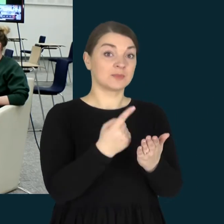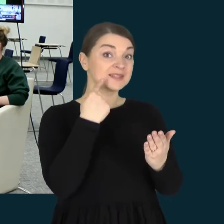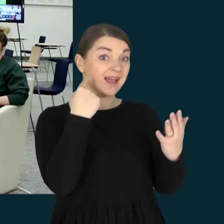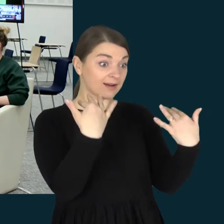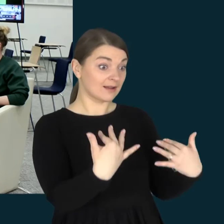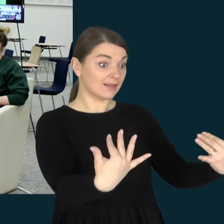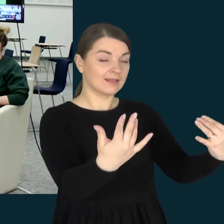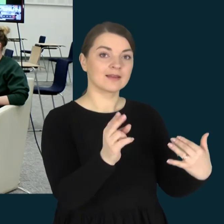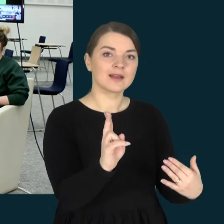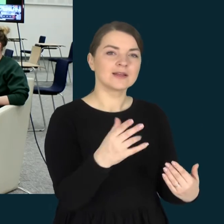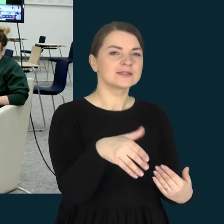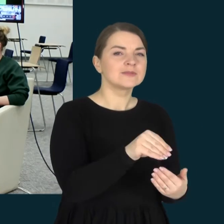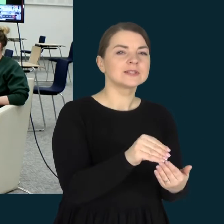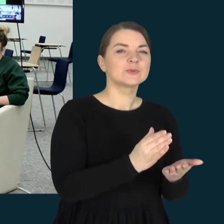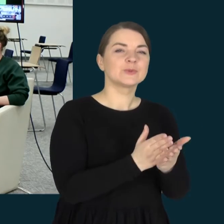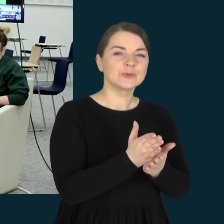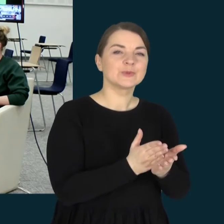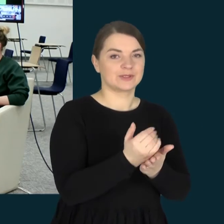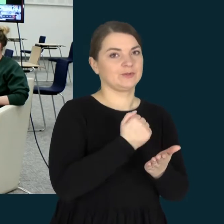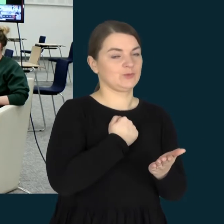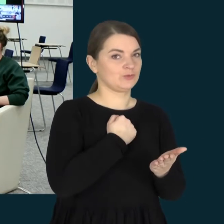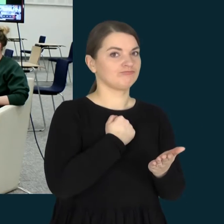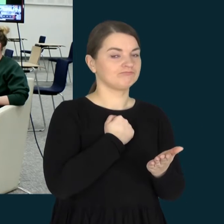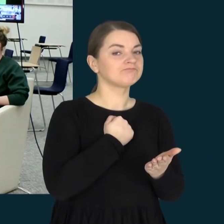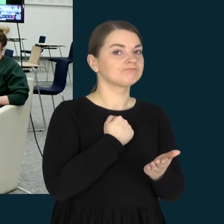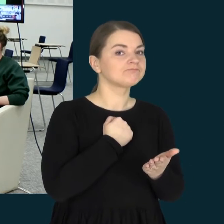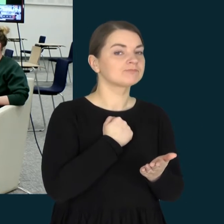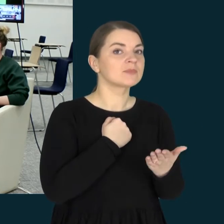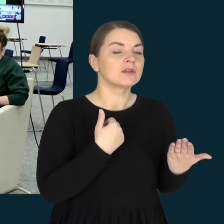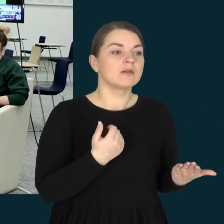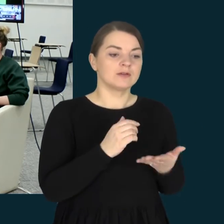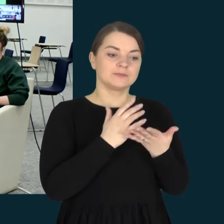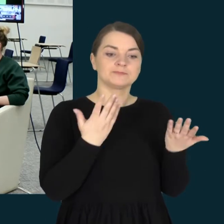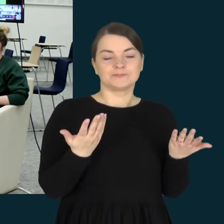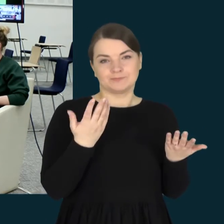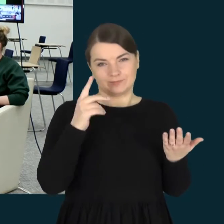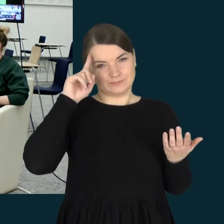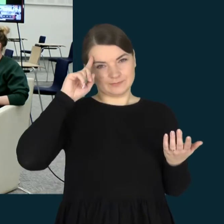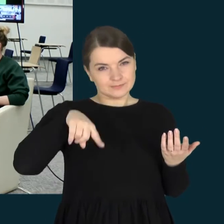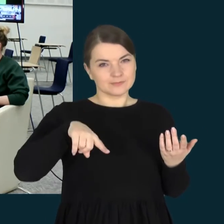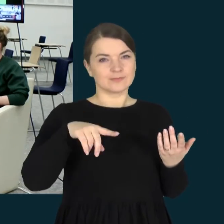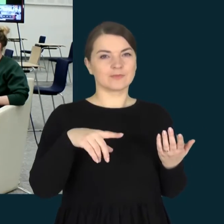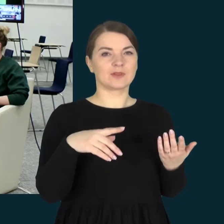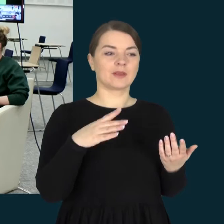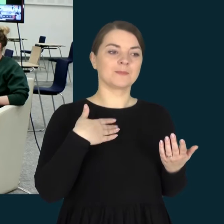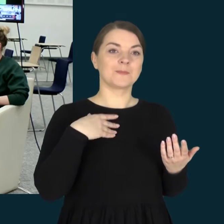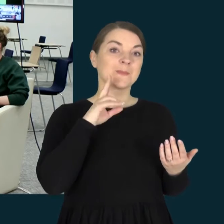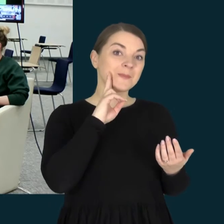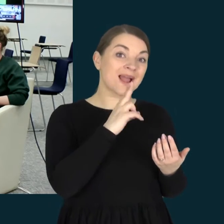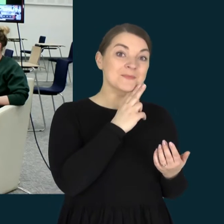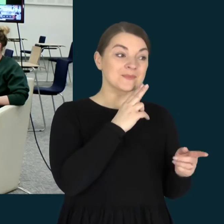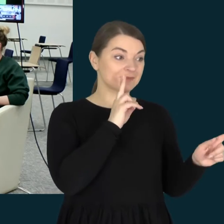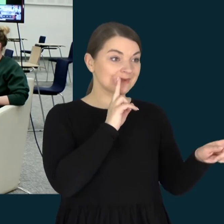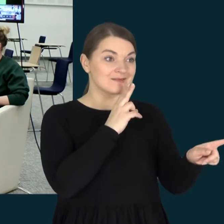Iš patirties galime tikrai patvirtinti, kad mūsų visų mamos